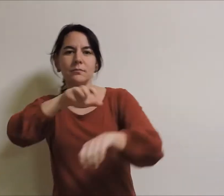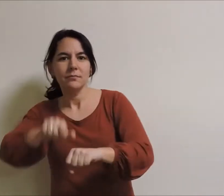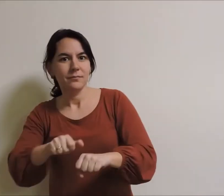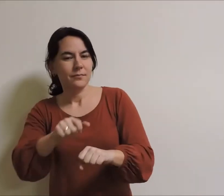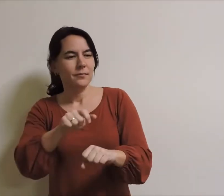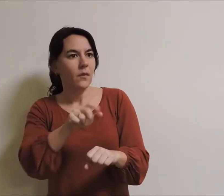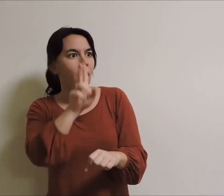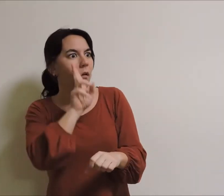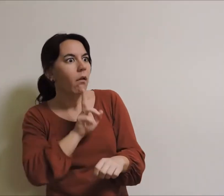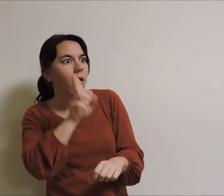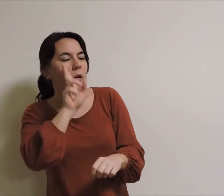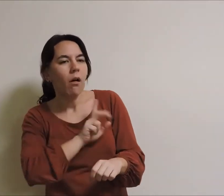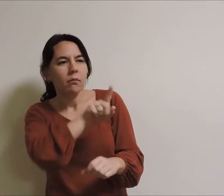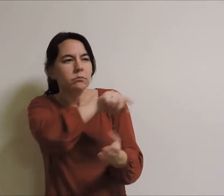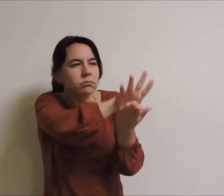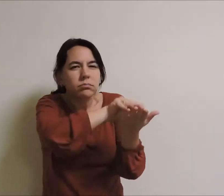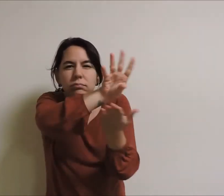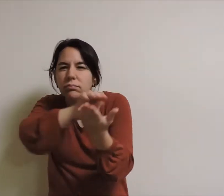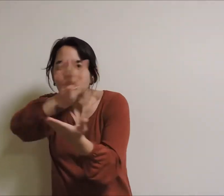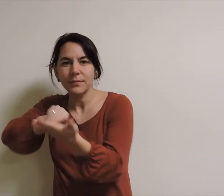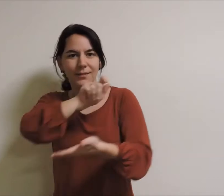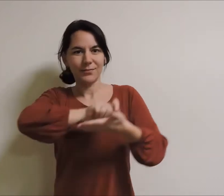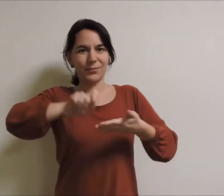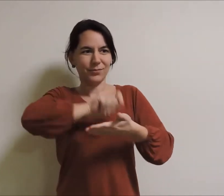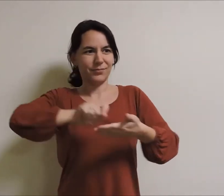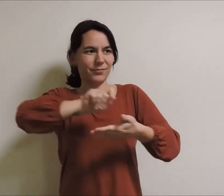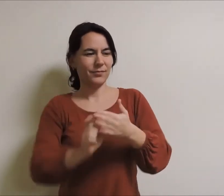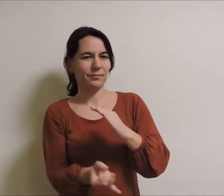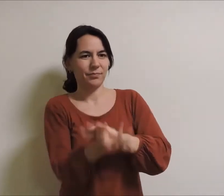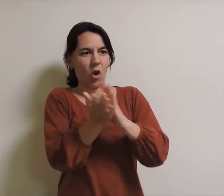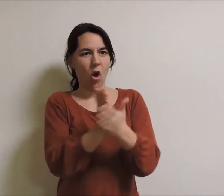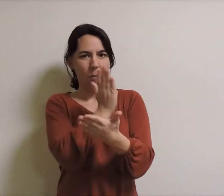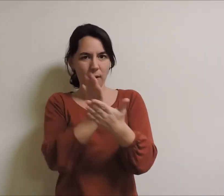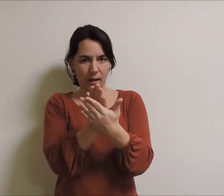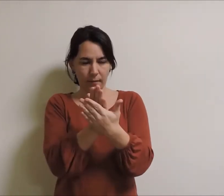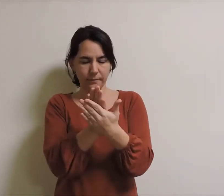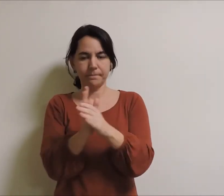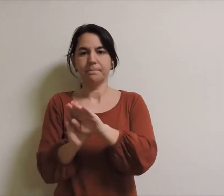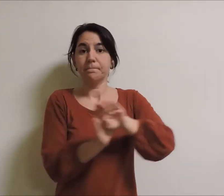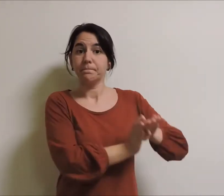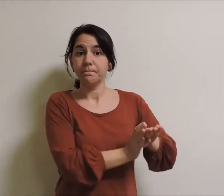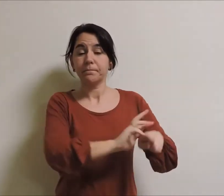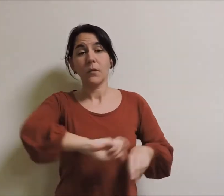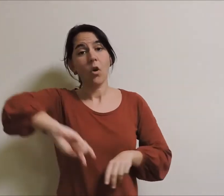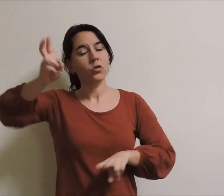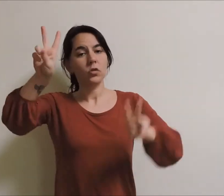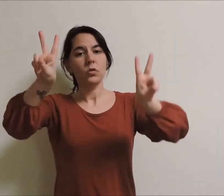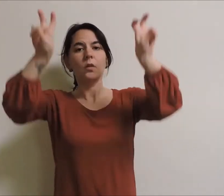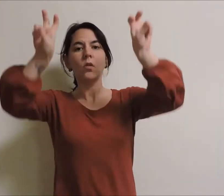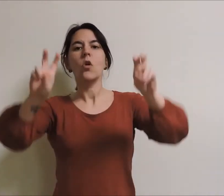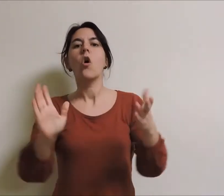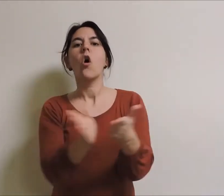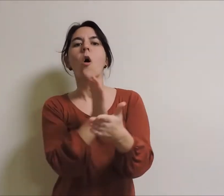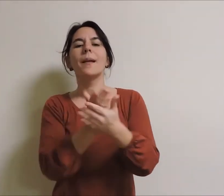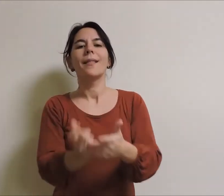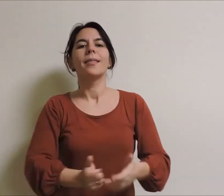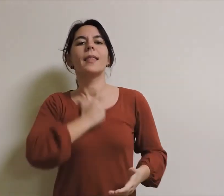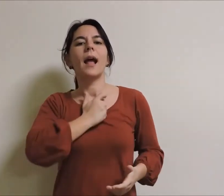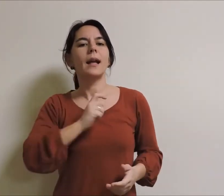Tambén escribiu unha obra, el traje gallego, sobre os distintos tipos de traxe que hai